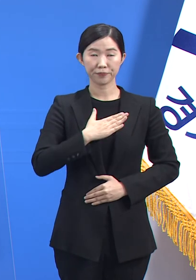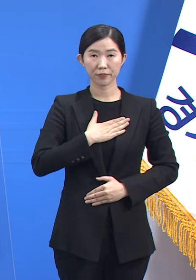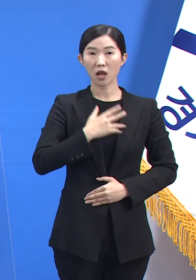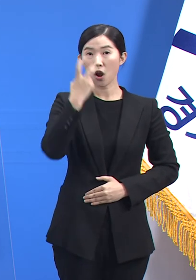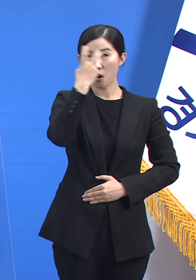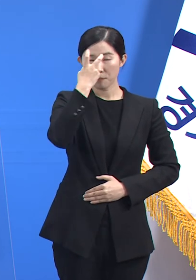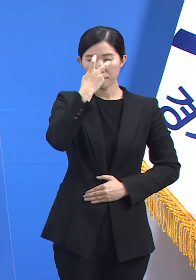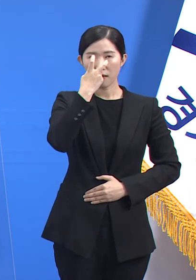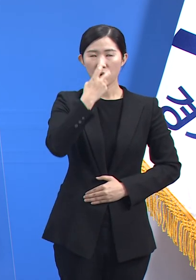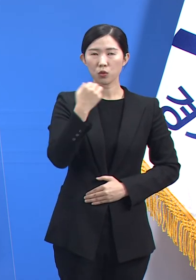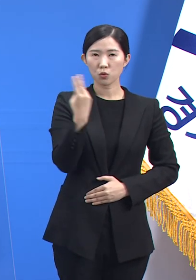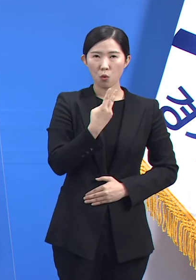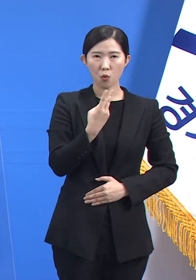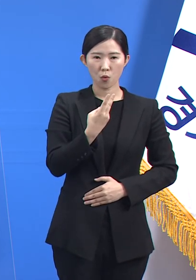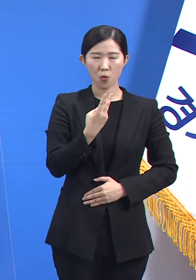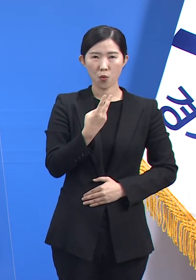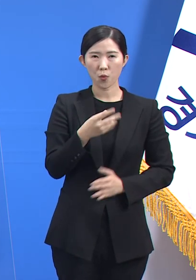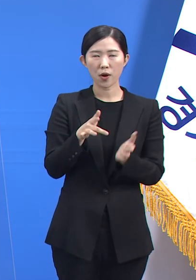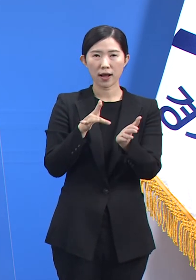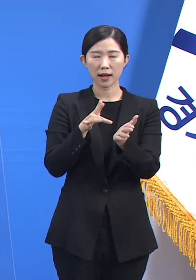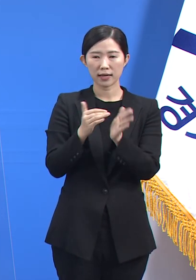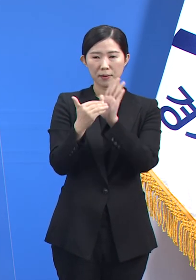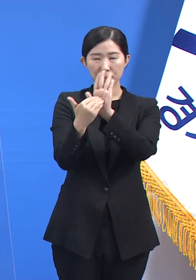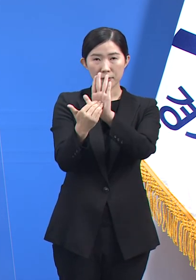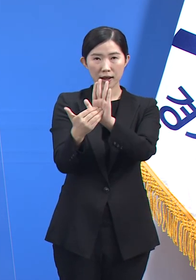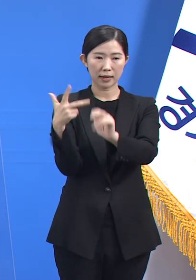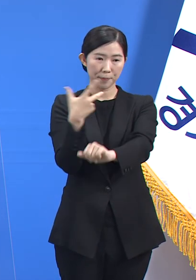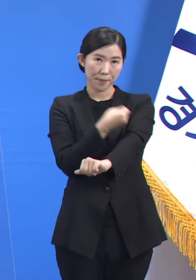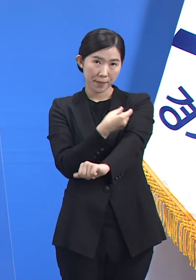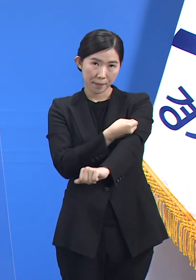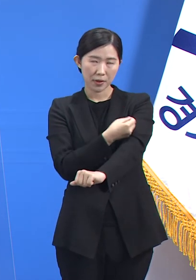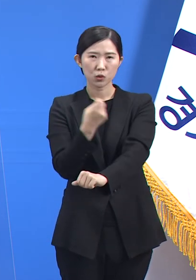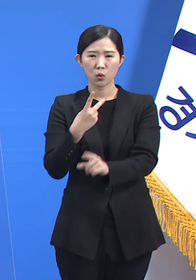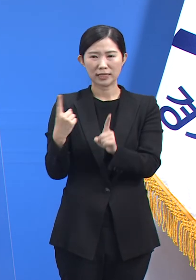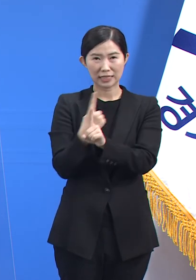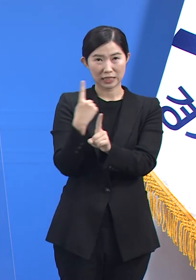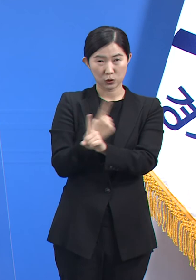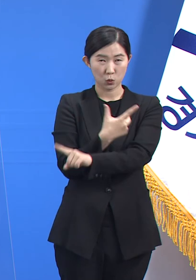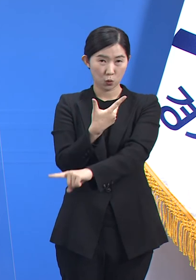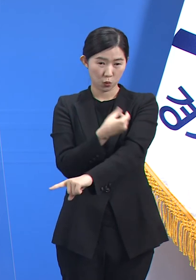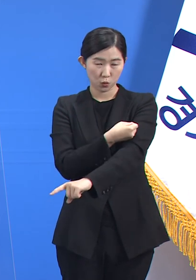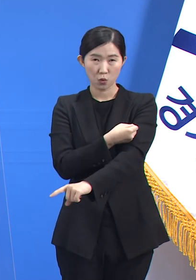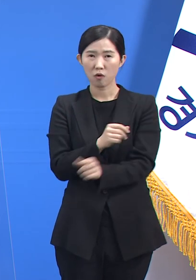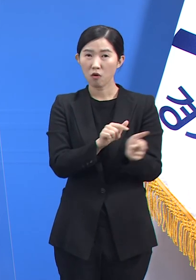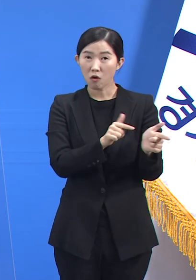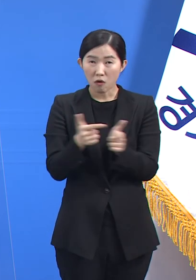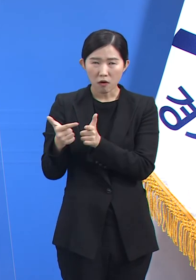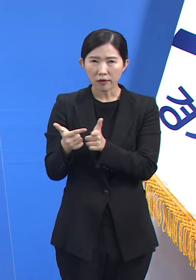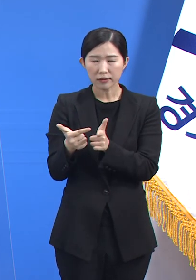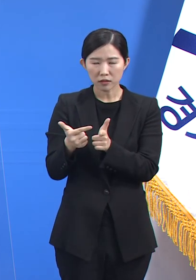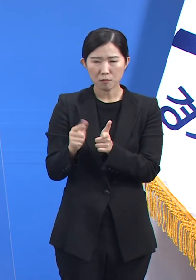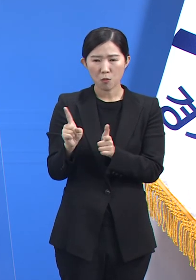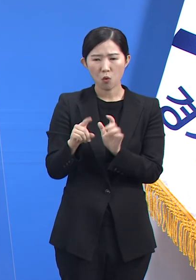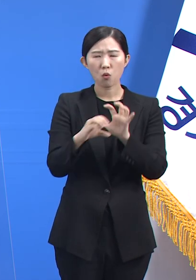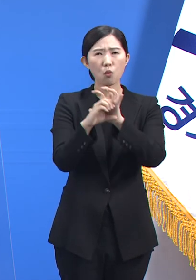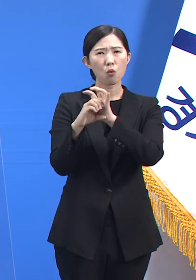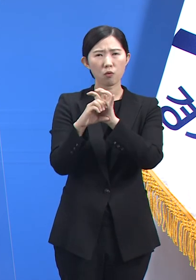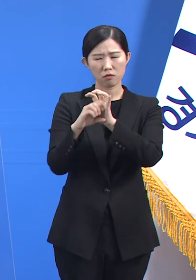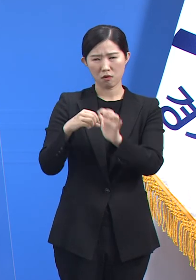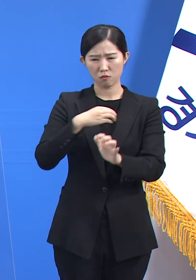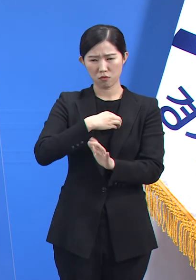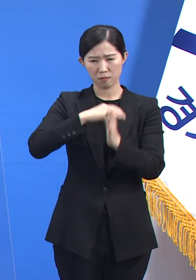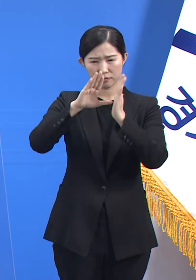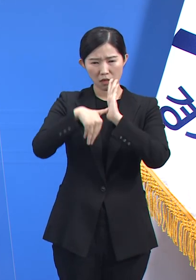백신, 치료제 같은 의료기술들이 코로나19의 위협으로부터 사회를 보호해주기를 기대합니다.